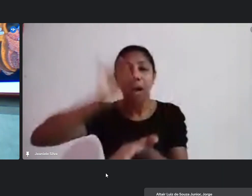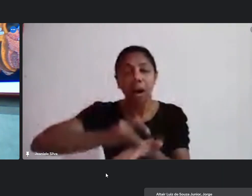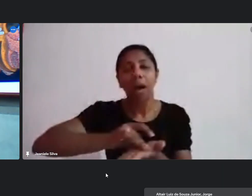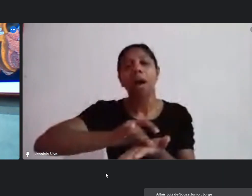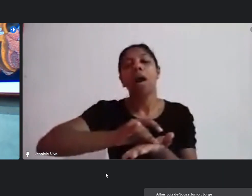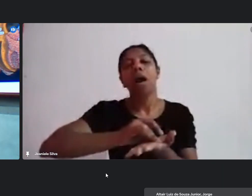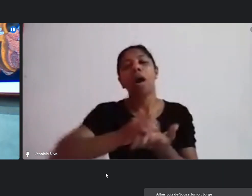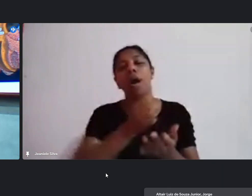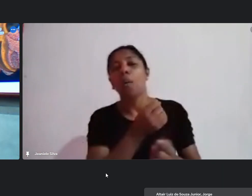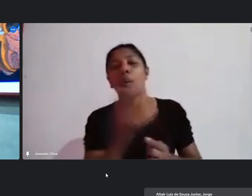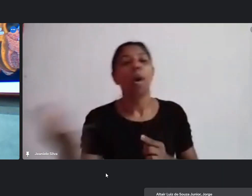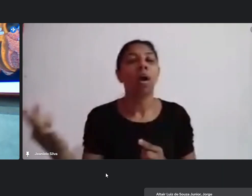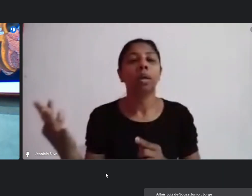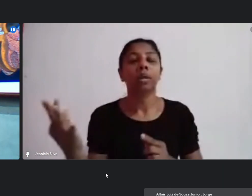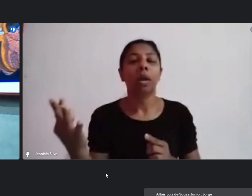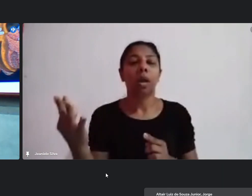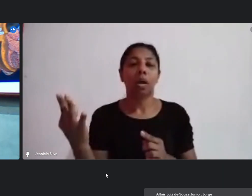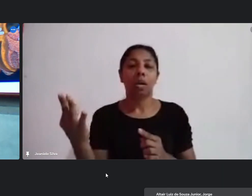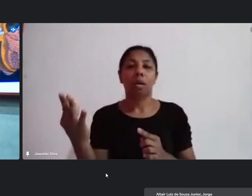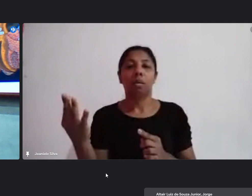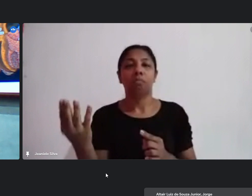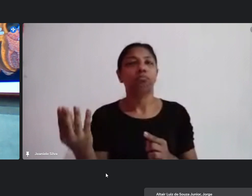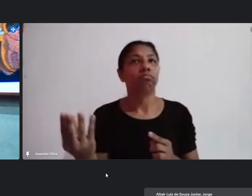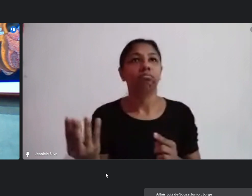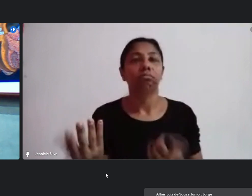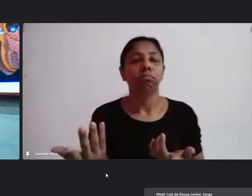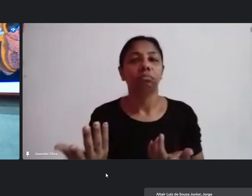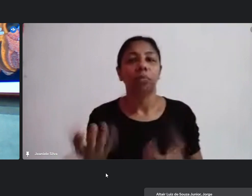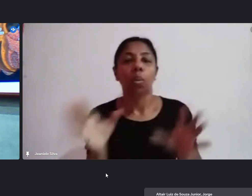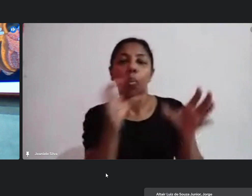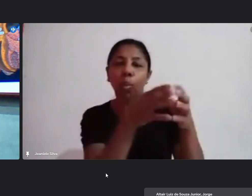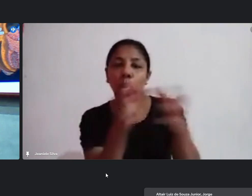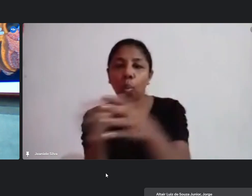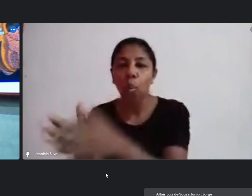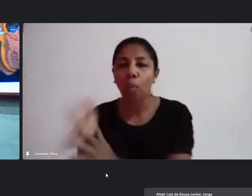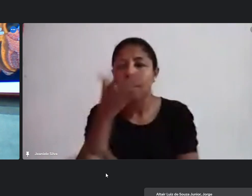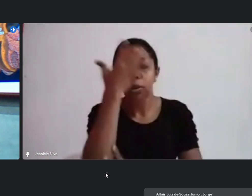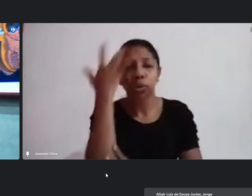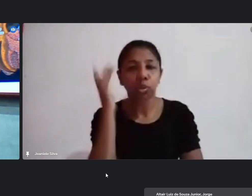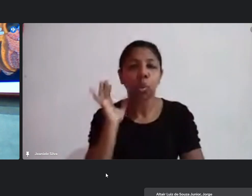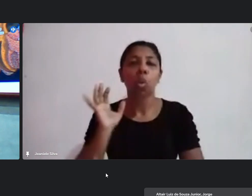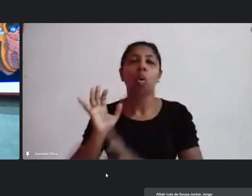mínima de grupos e pessoas dessa categoria